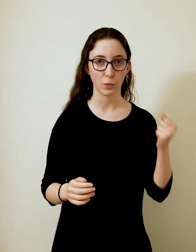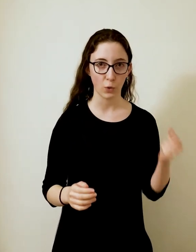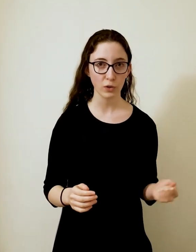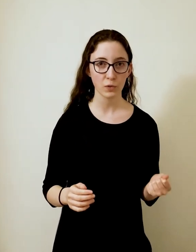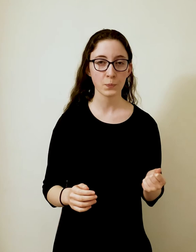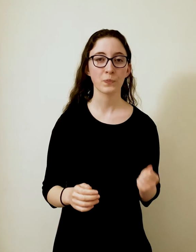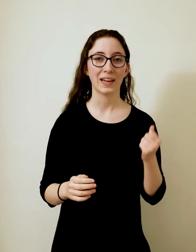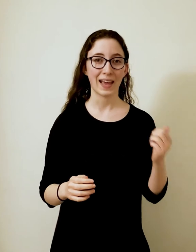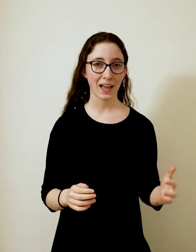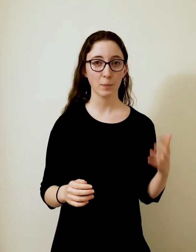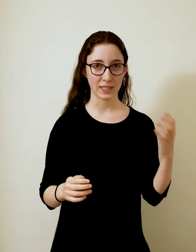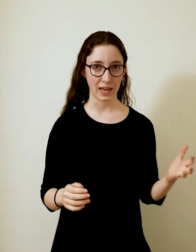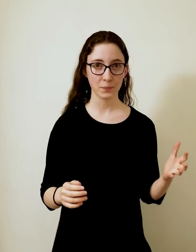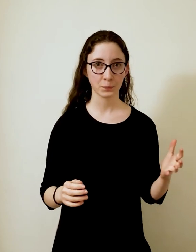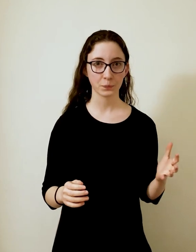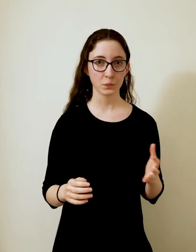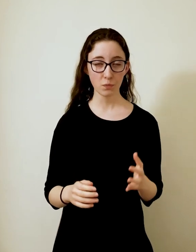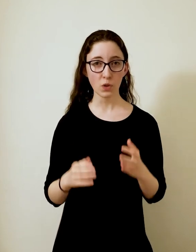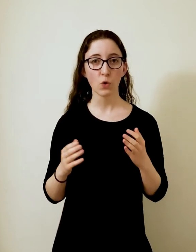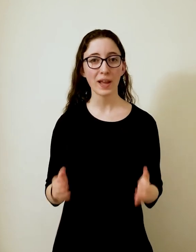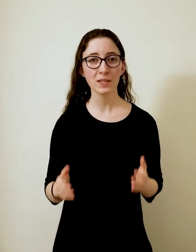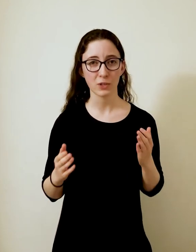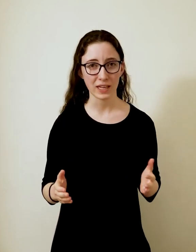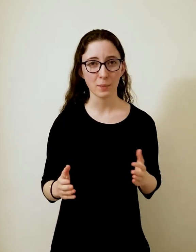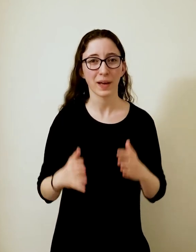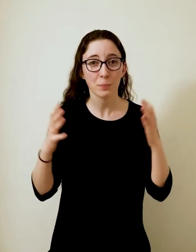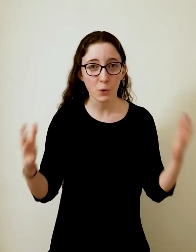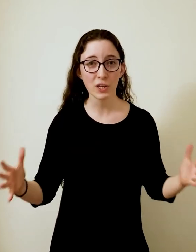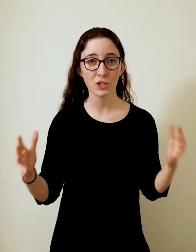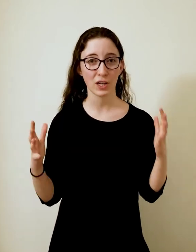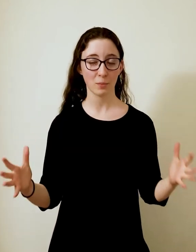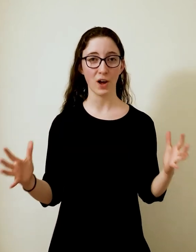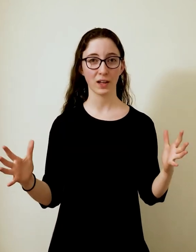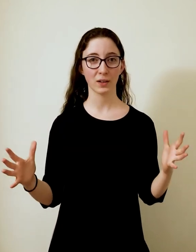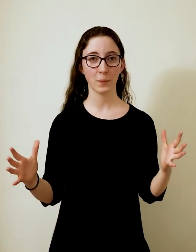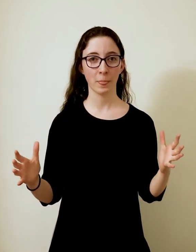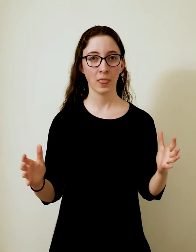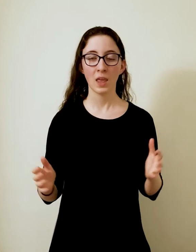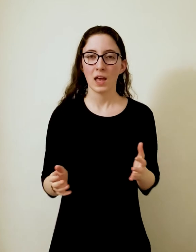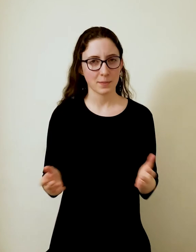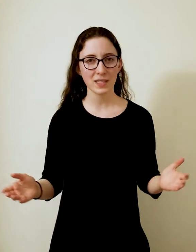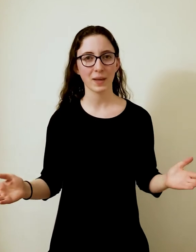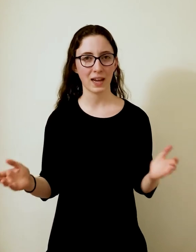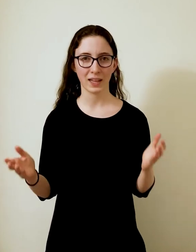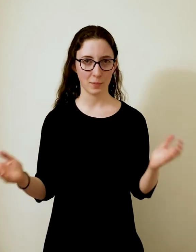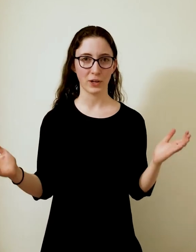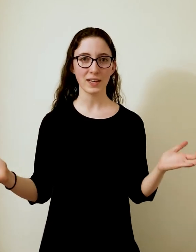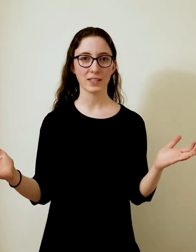פגועות ולאחר פציעה הוא בעצם עוזר בריפוי של המוח אז מה זה בכלל חלבון אס